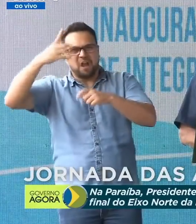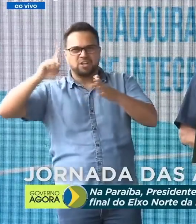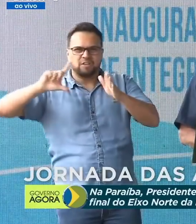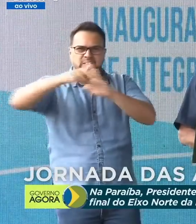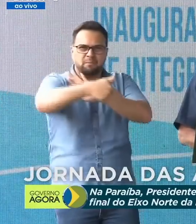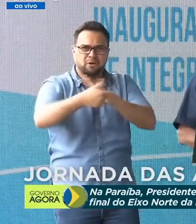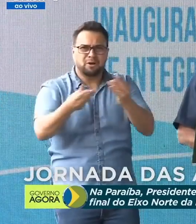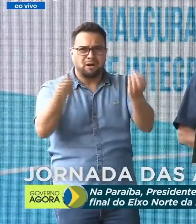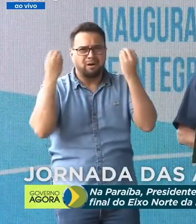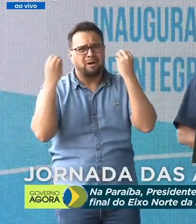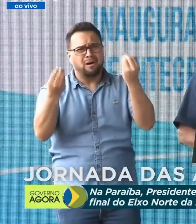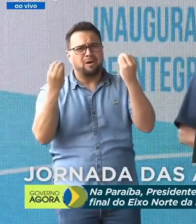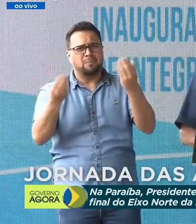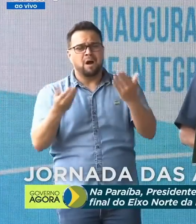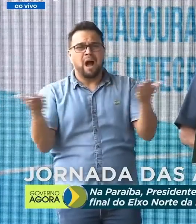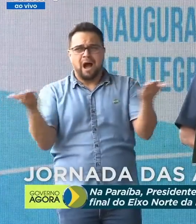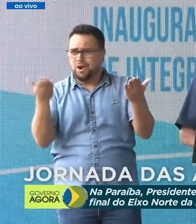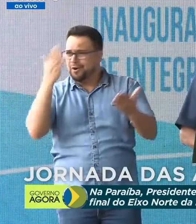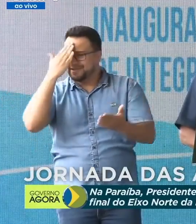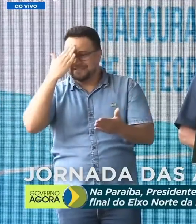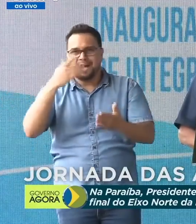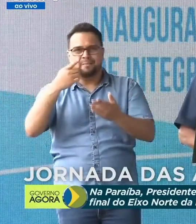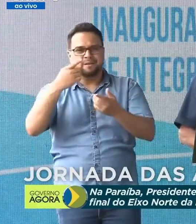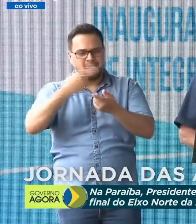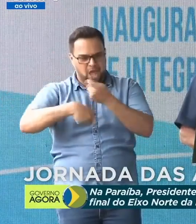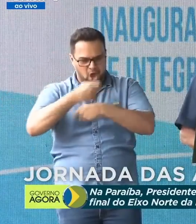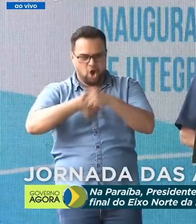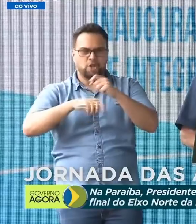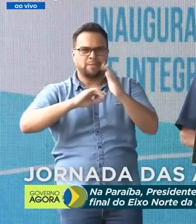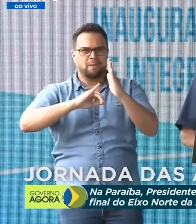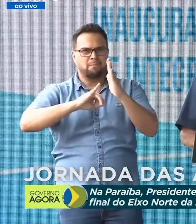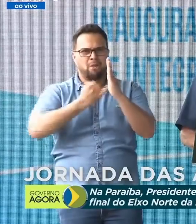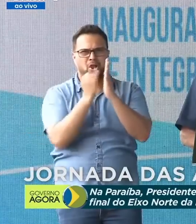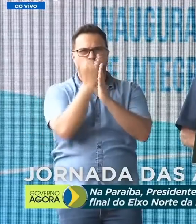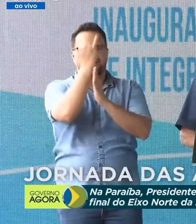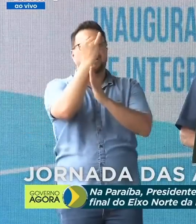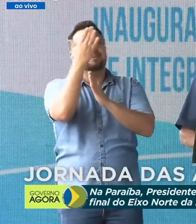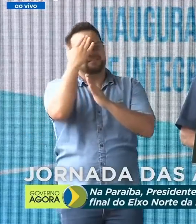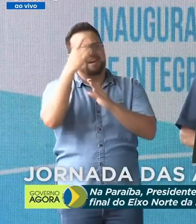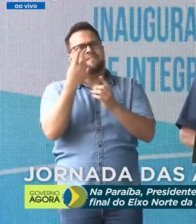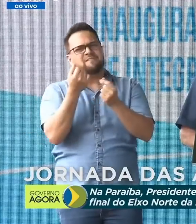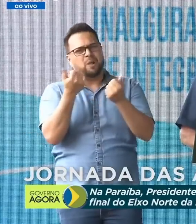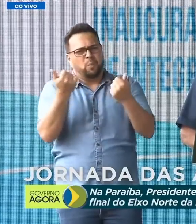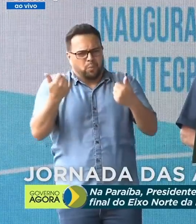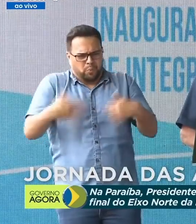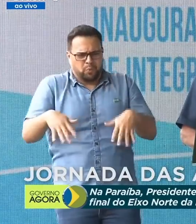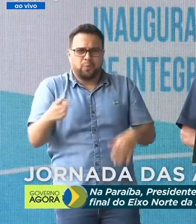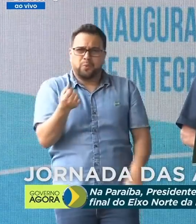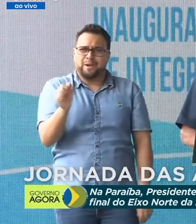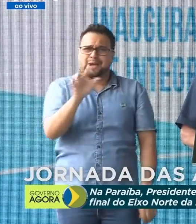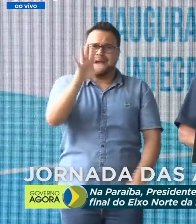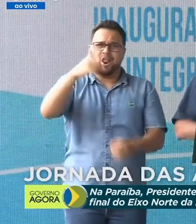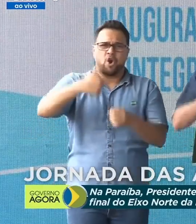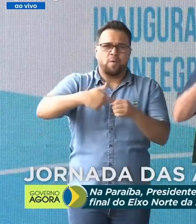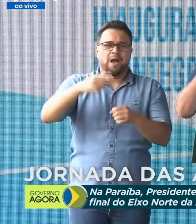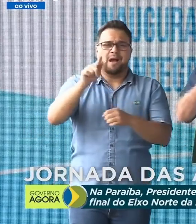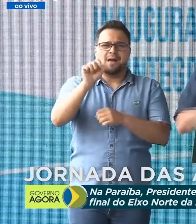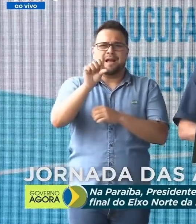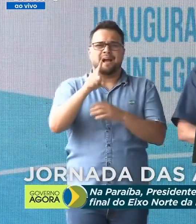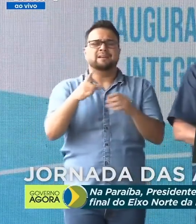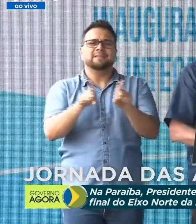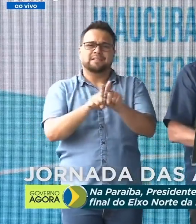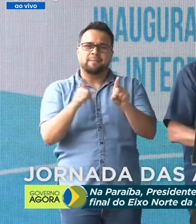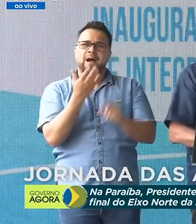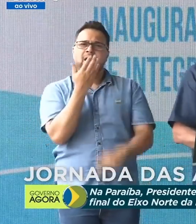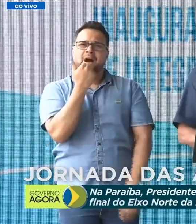Estamos vivendo um momento difícil na economia, sem do preço dos combustíveis, do preço do gás, do